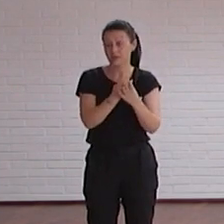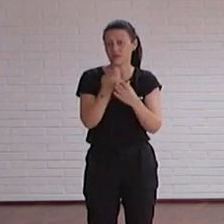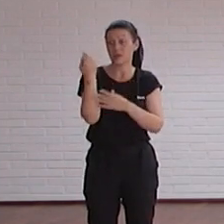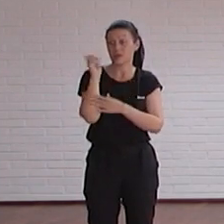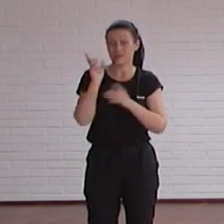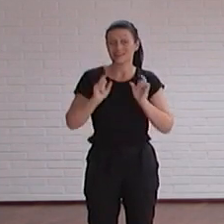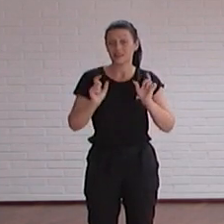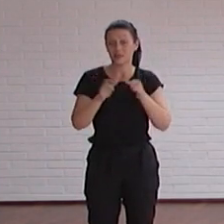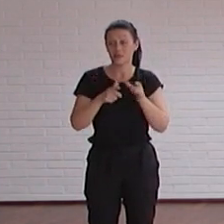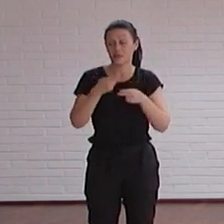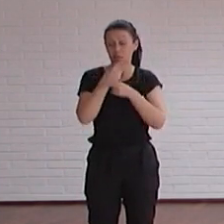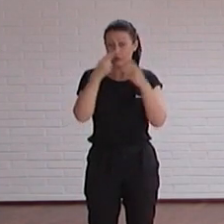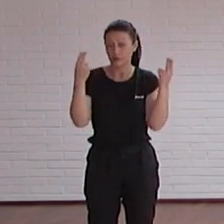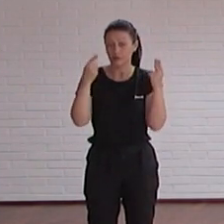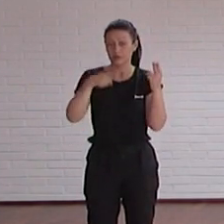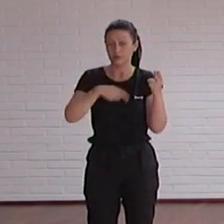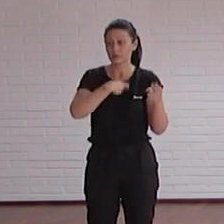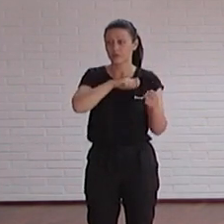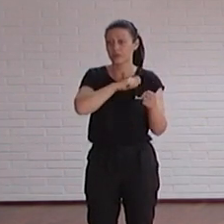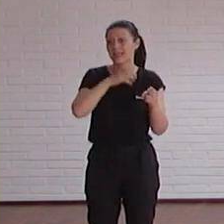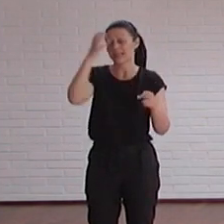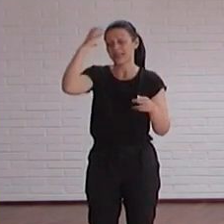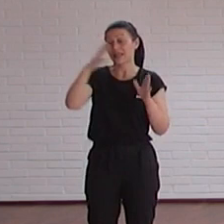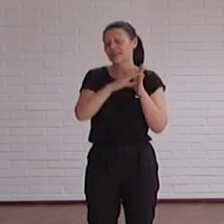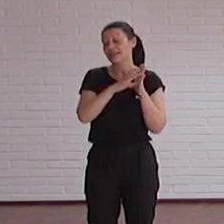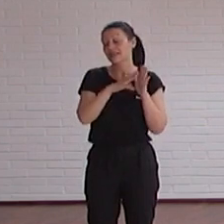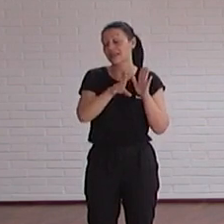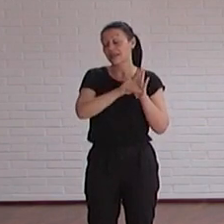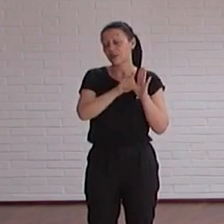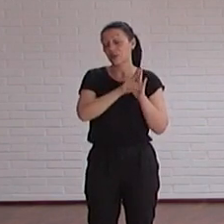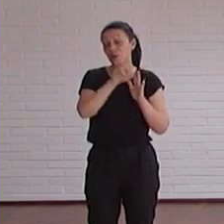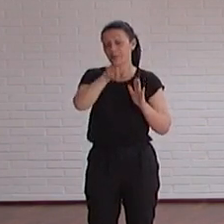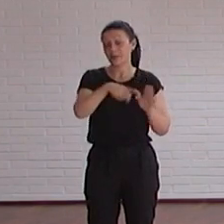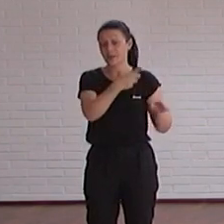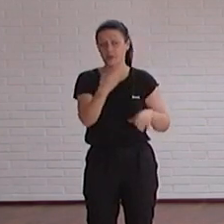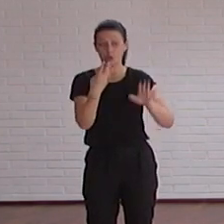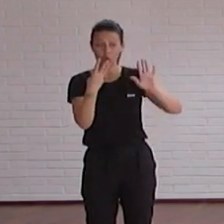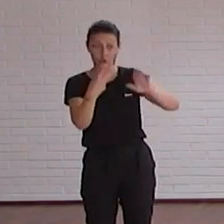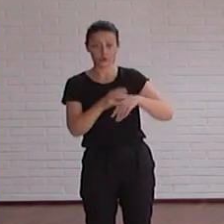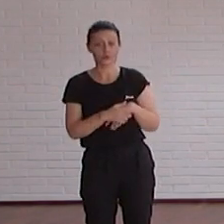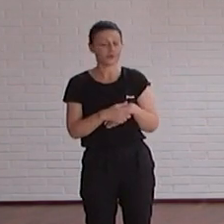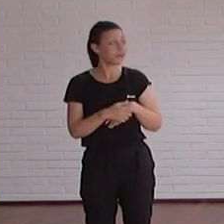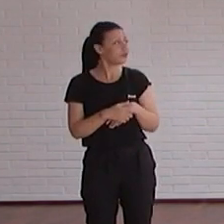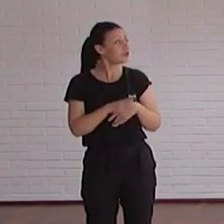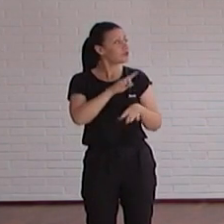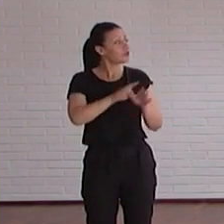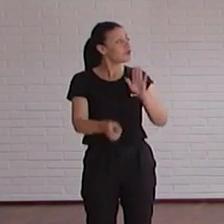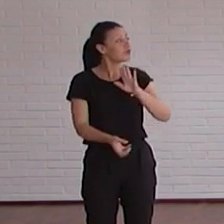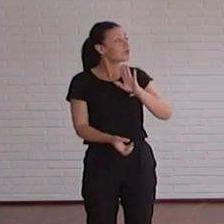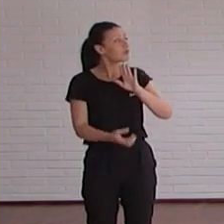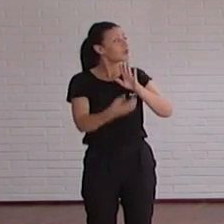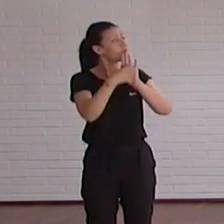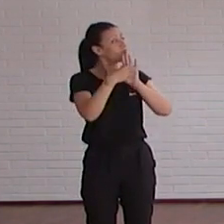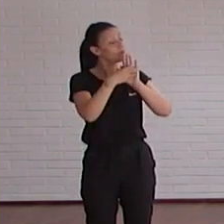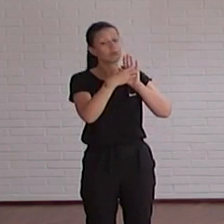del sector público, transpuesta en España al Real Decreto 1112-2018. Esa legislación se aplica, por ahora,